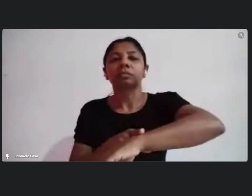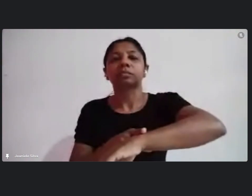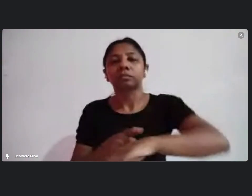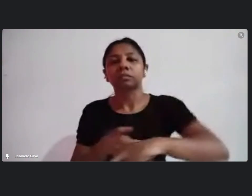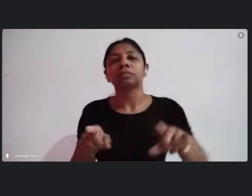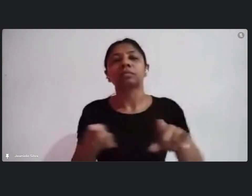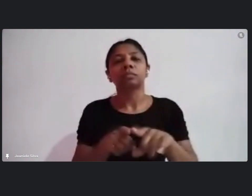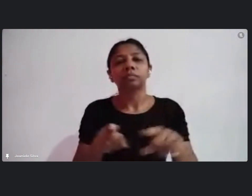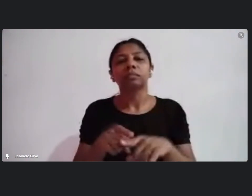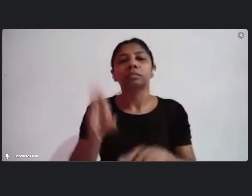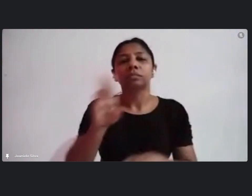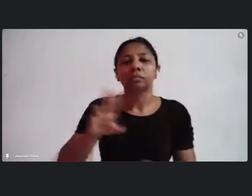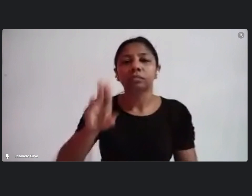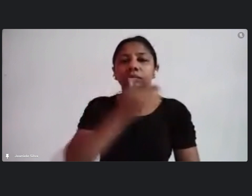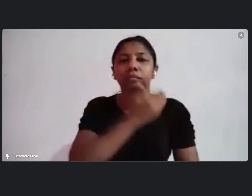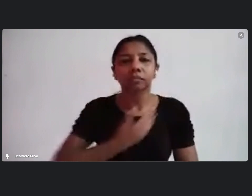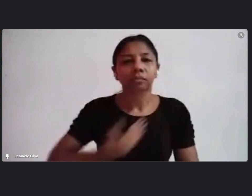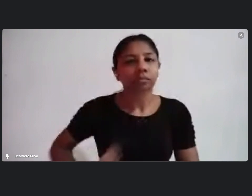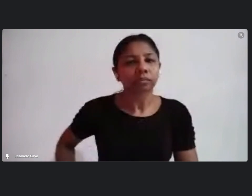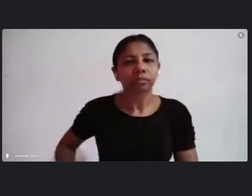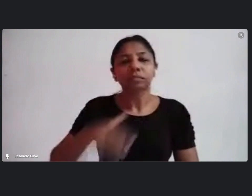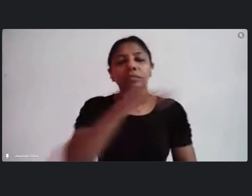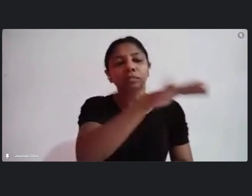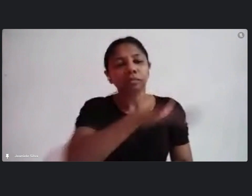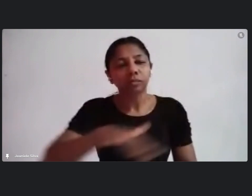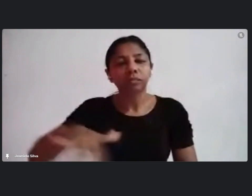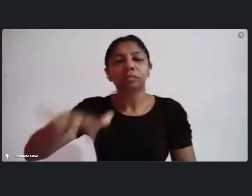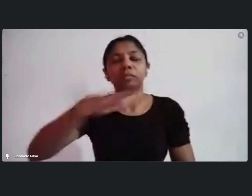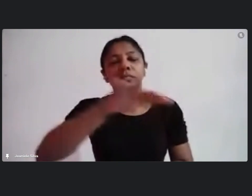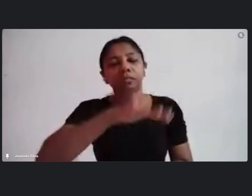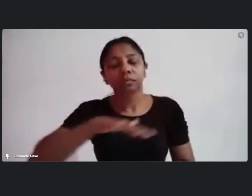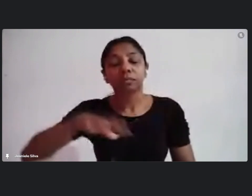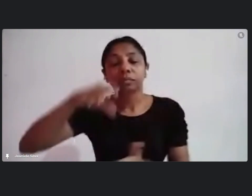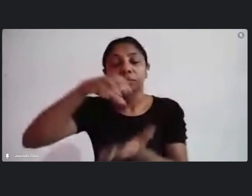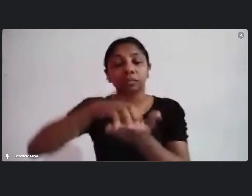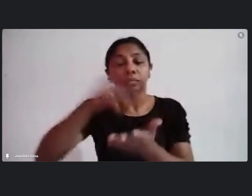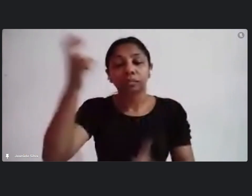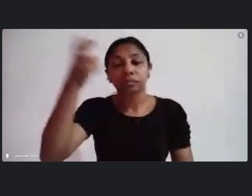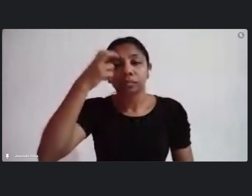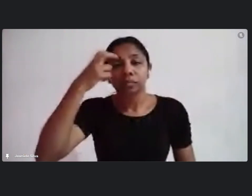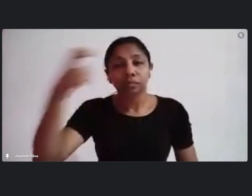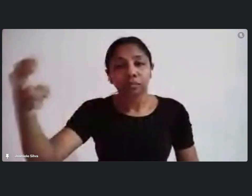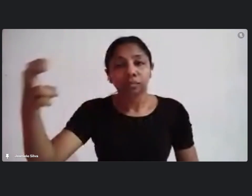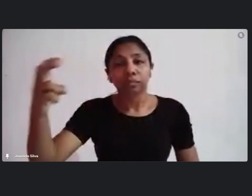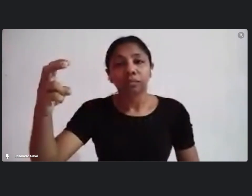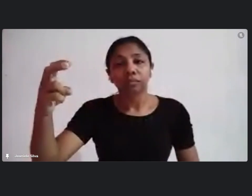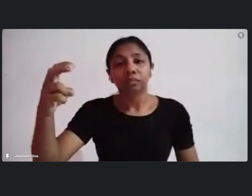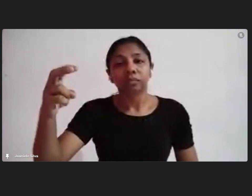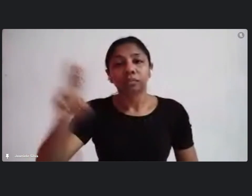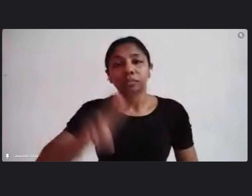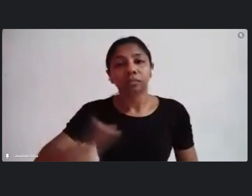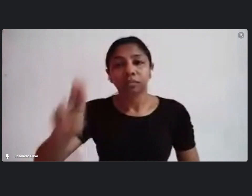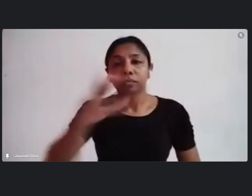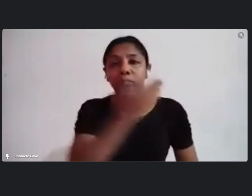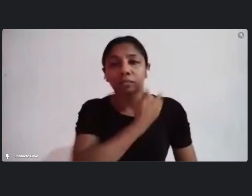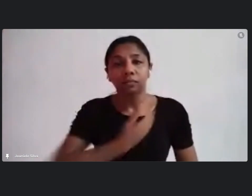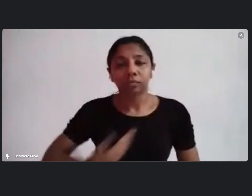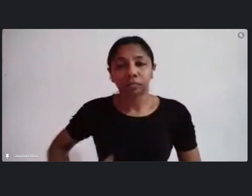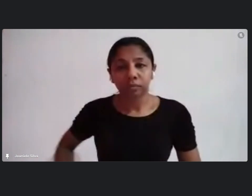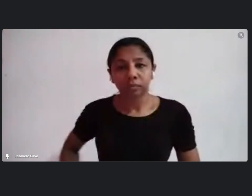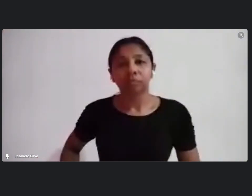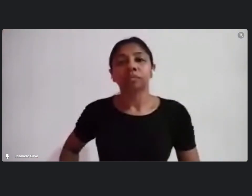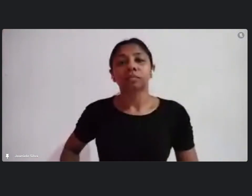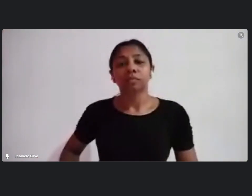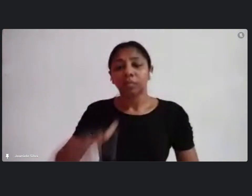sobre esse espaço que existe do sino cultural da Wern e que tem que fazer algumas adequações físicas o espaço tem problemas